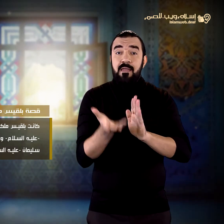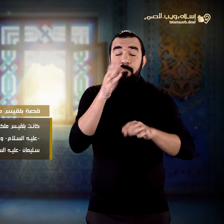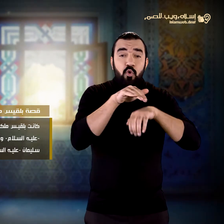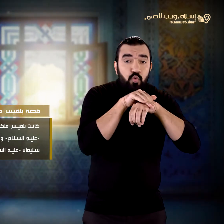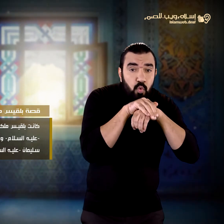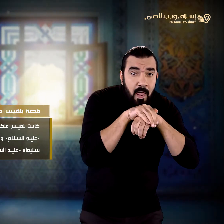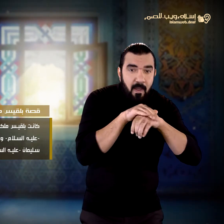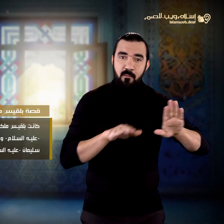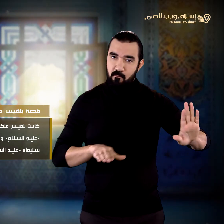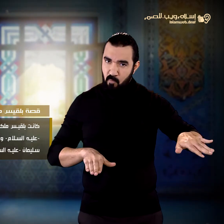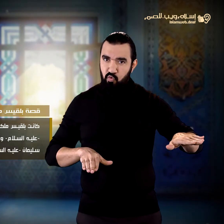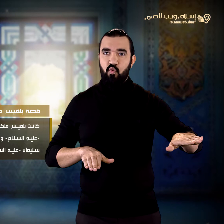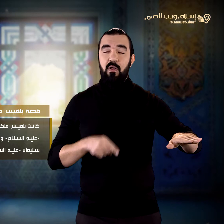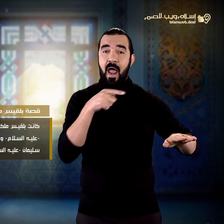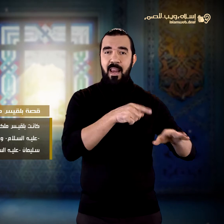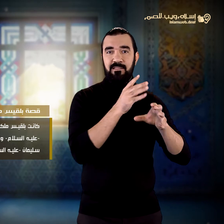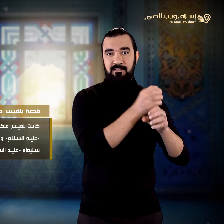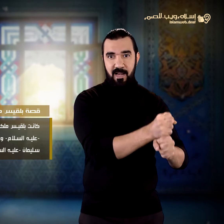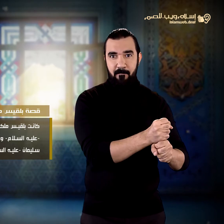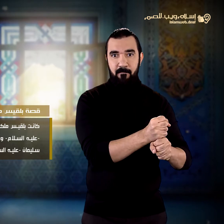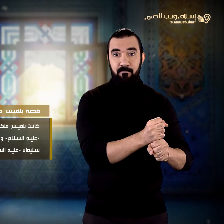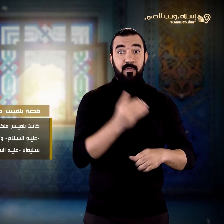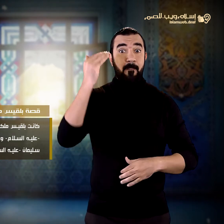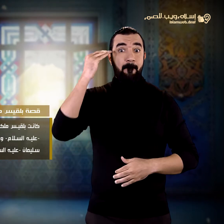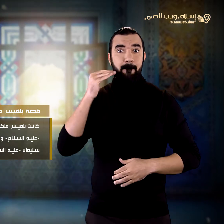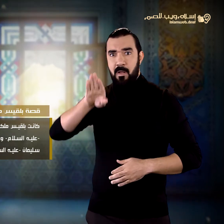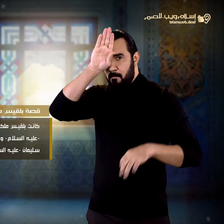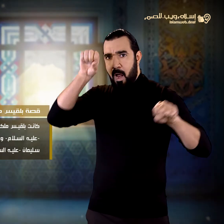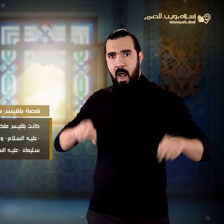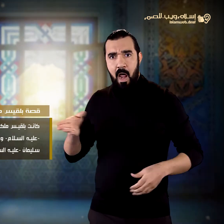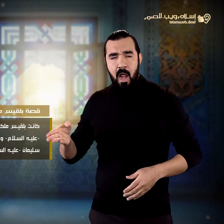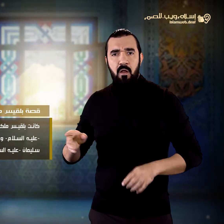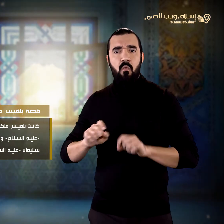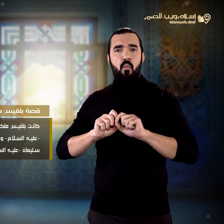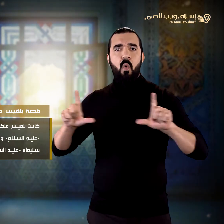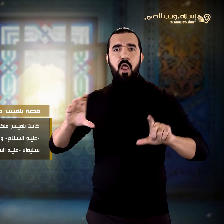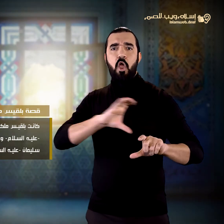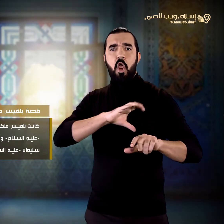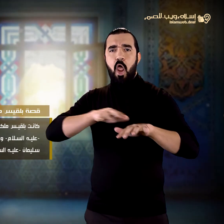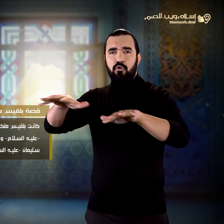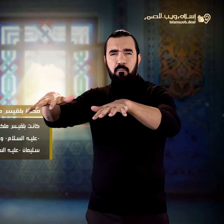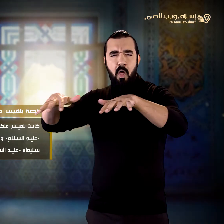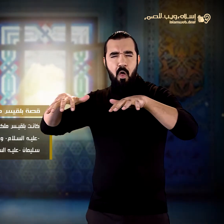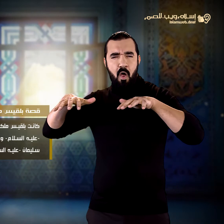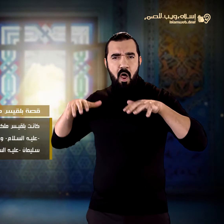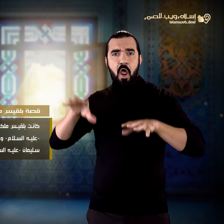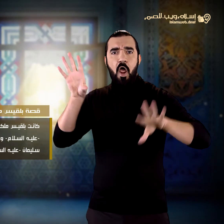عليه السلام وقد ذكر القرآن الكريم قصتها مع نبي الله سليمان عليه